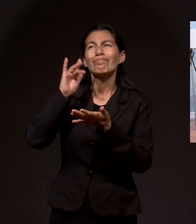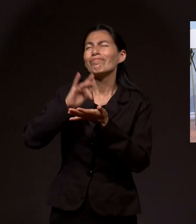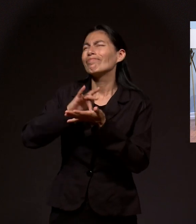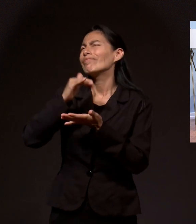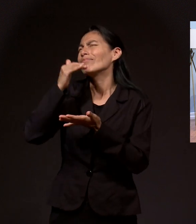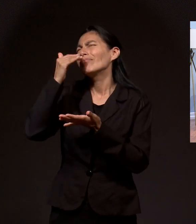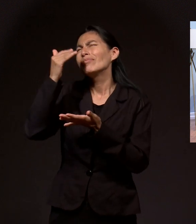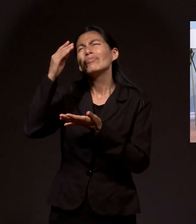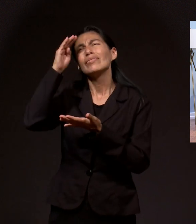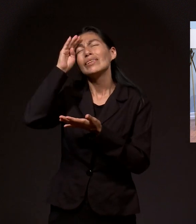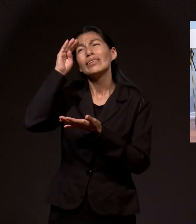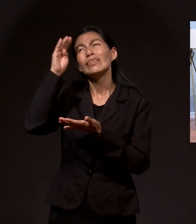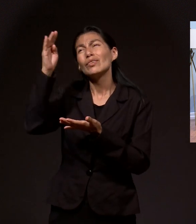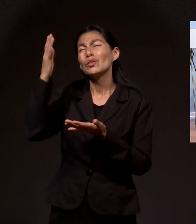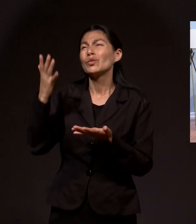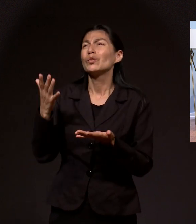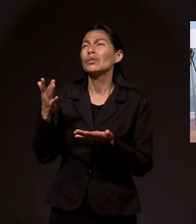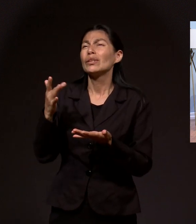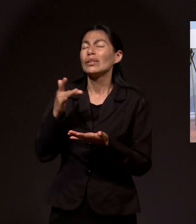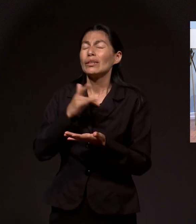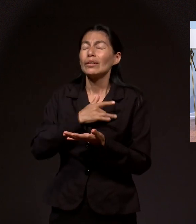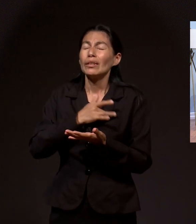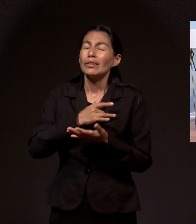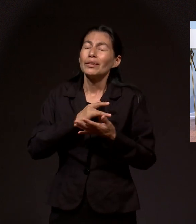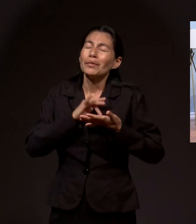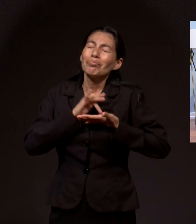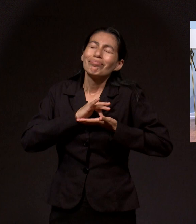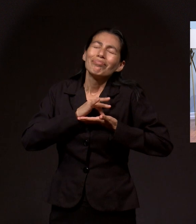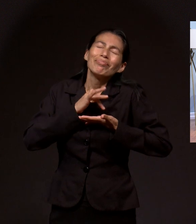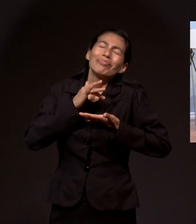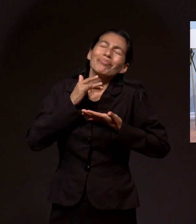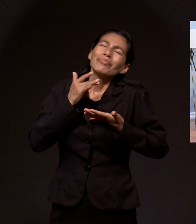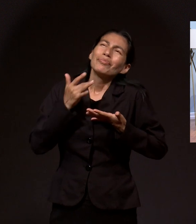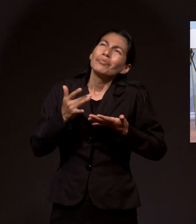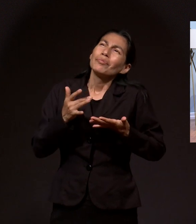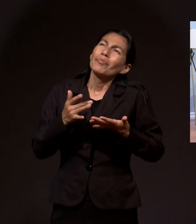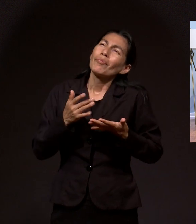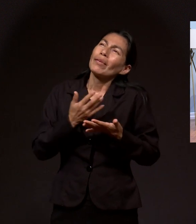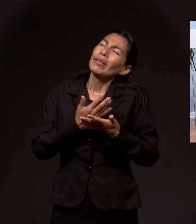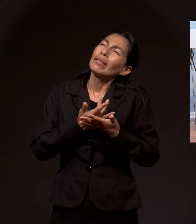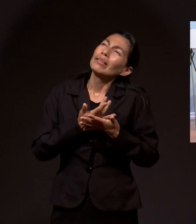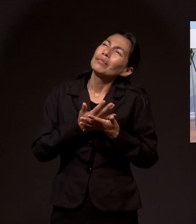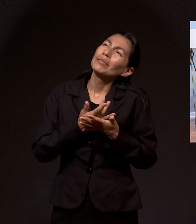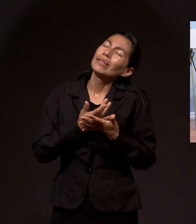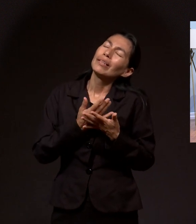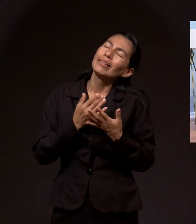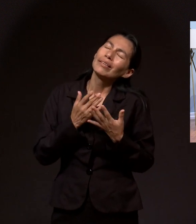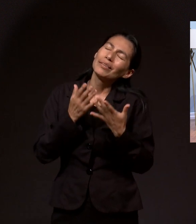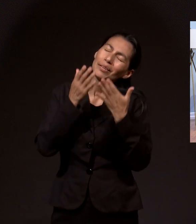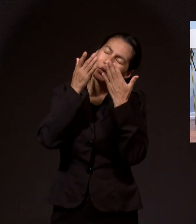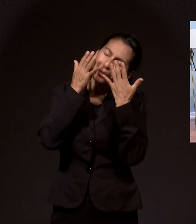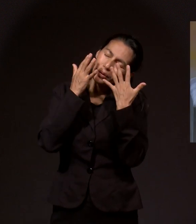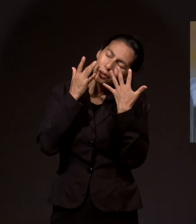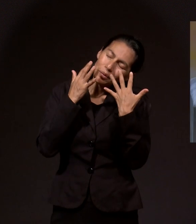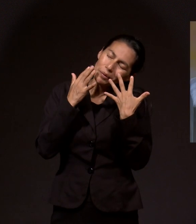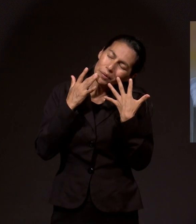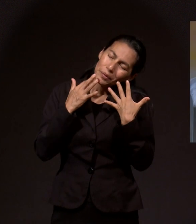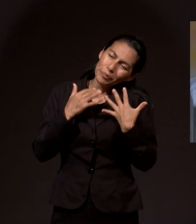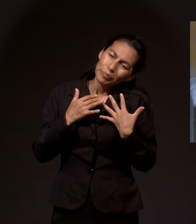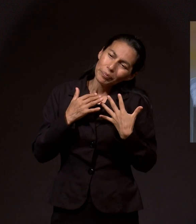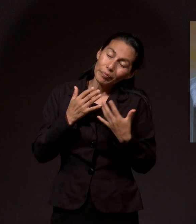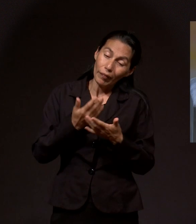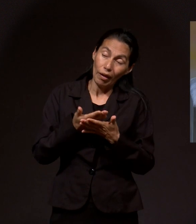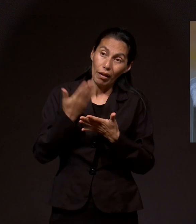agradecí a Dios y mi corazón se llenó de gratitud. Se llenó de esperanza. La esperanza que tenemos en Cristo Jesús. De que